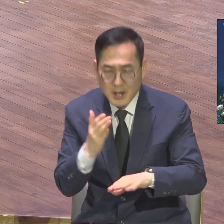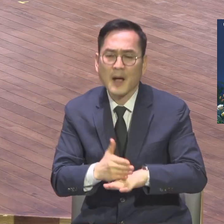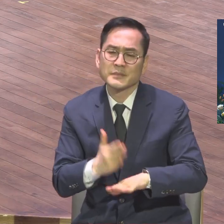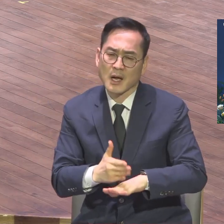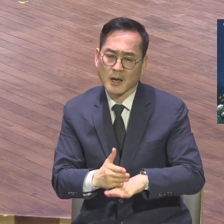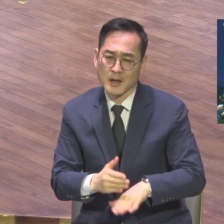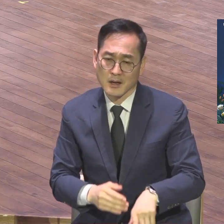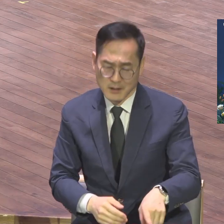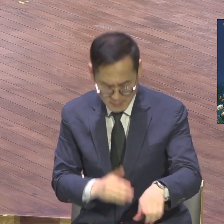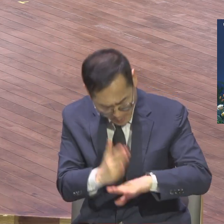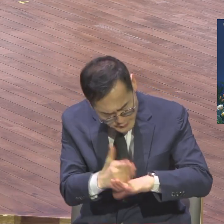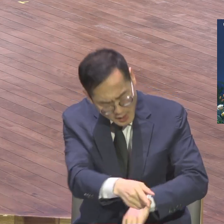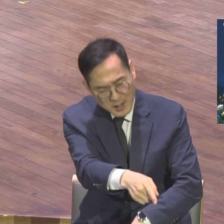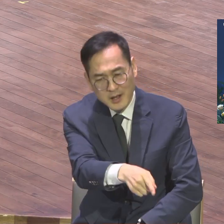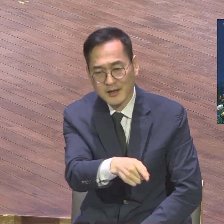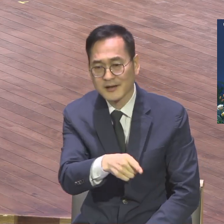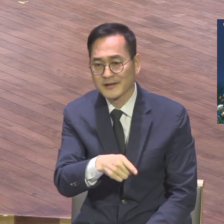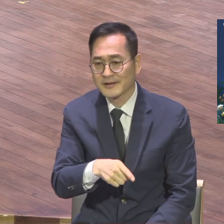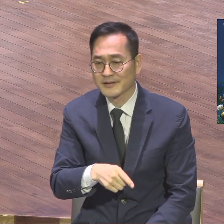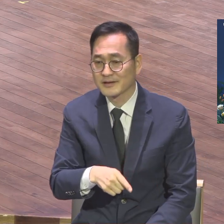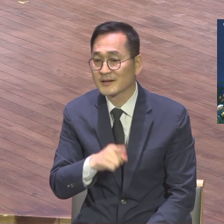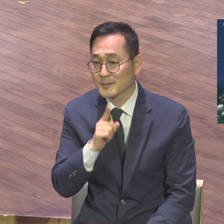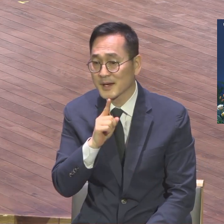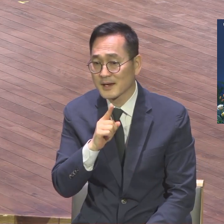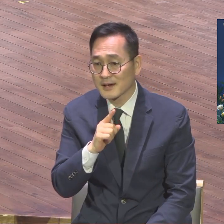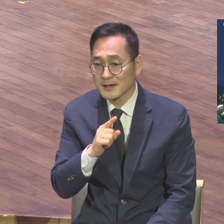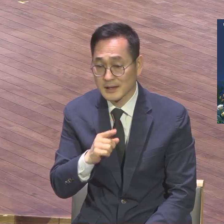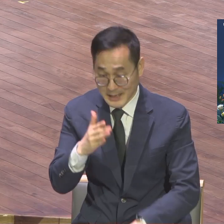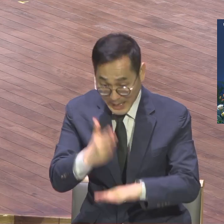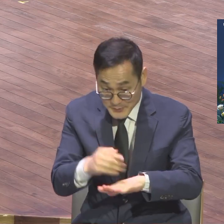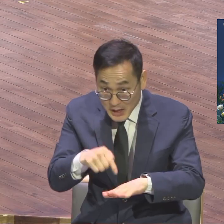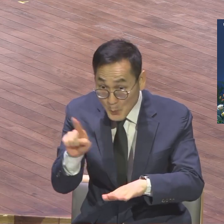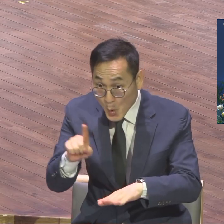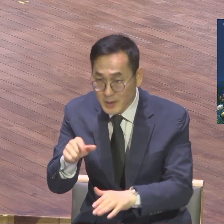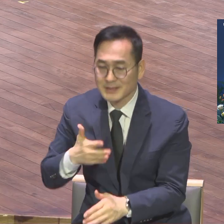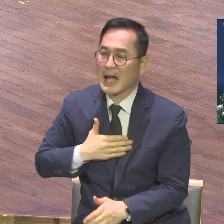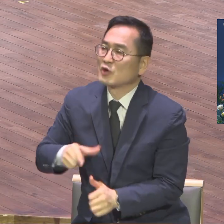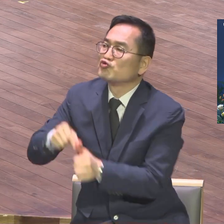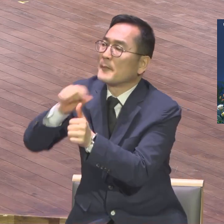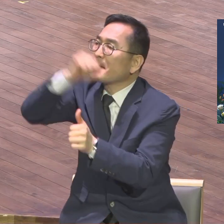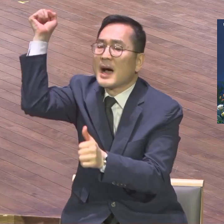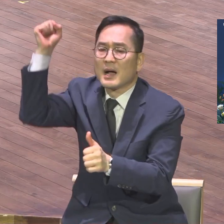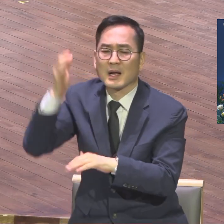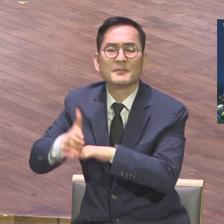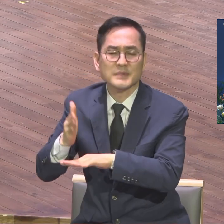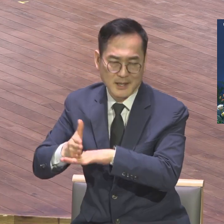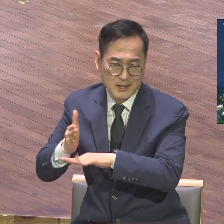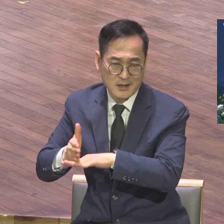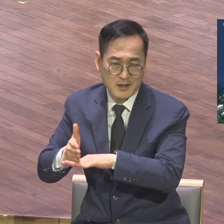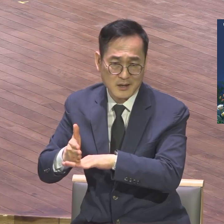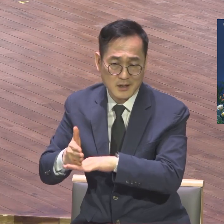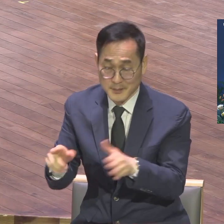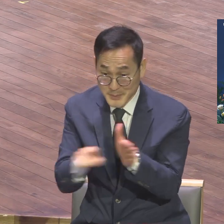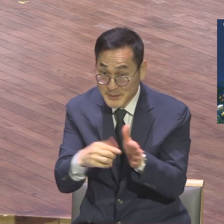그럼 그는 저 감사가 뭐냐 구원의 감사입니다. 나를 구원해 주신 거 불친절한 상태로 살고 있는데